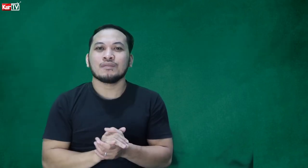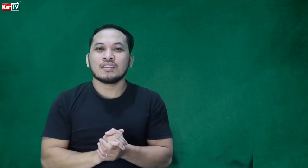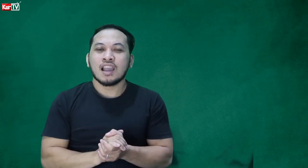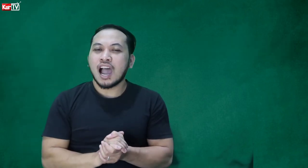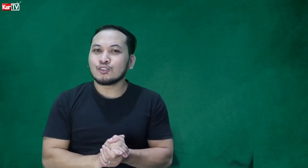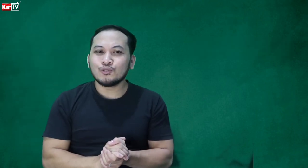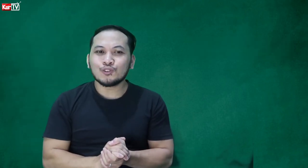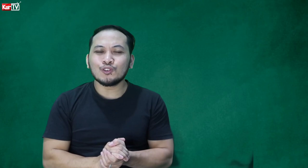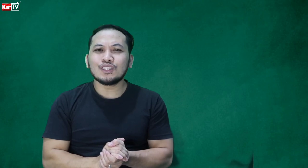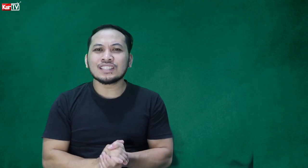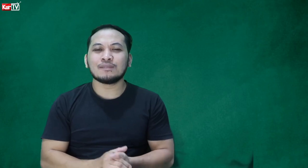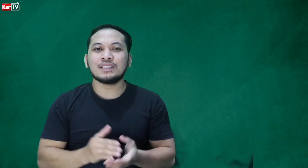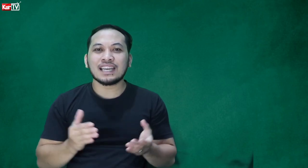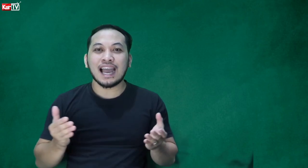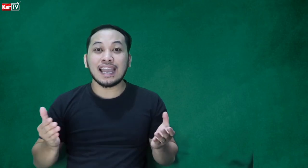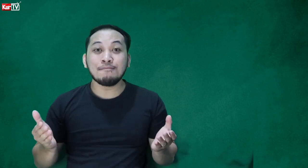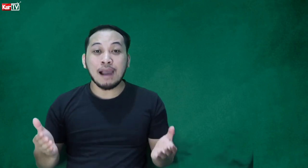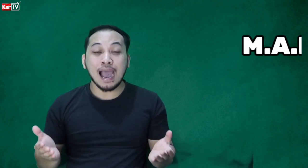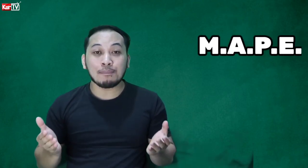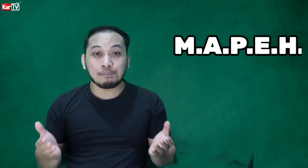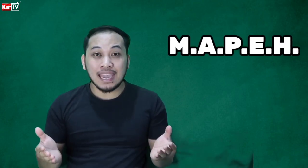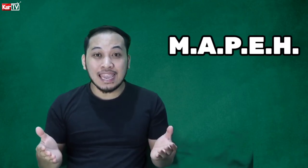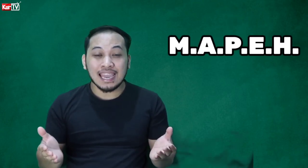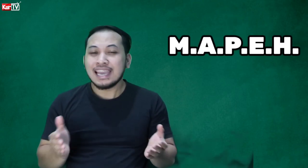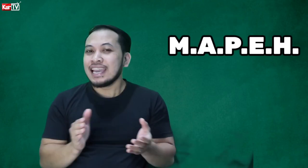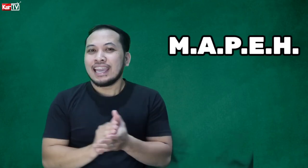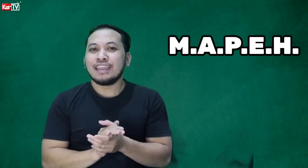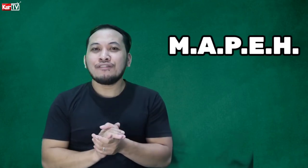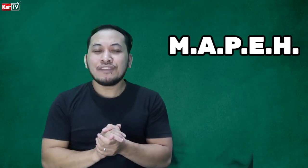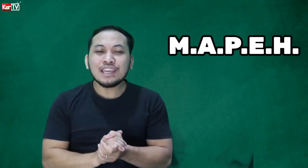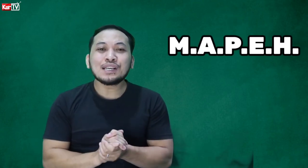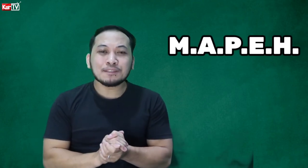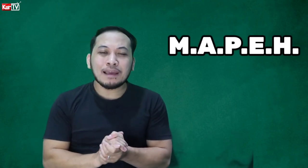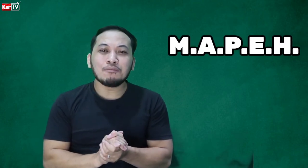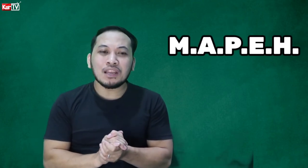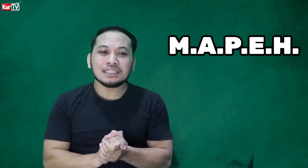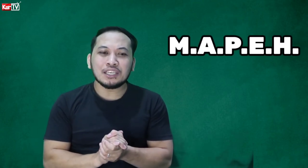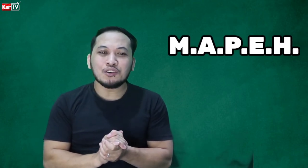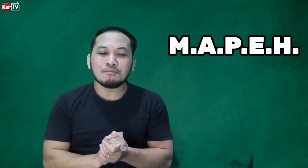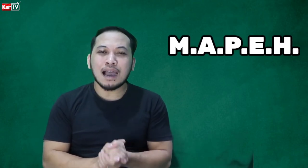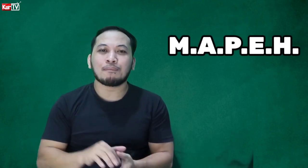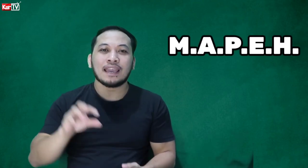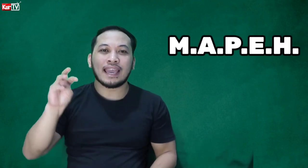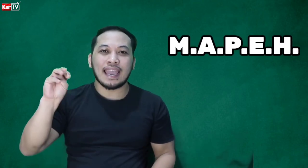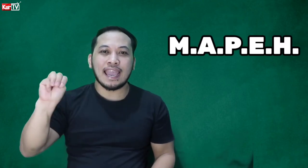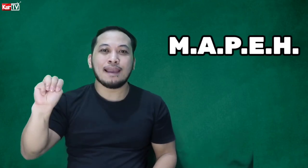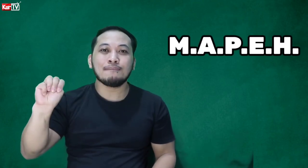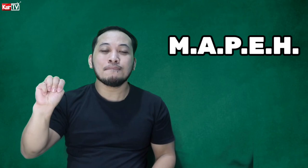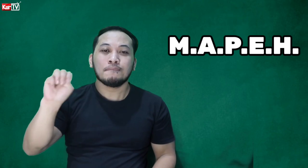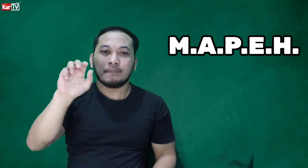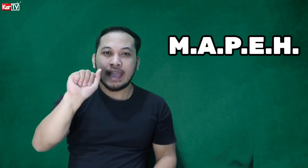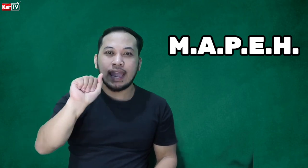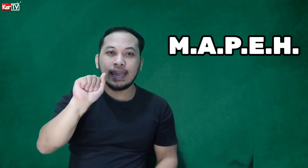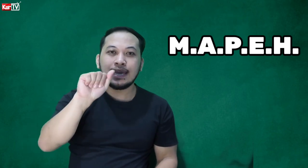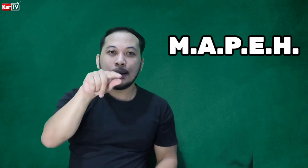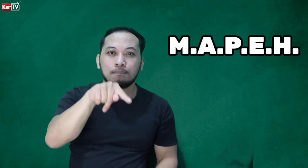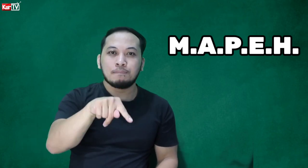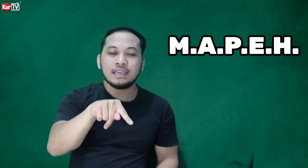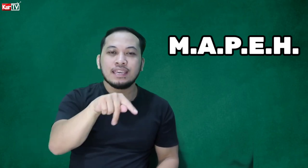Ang susunod na subject ay M-A-P-E. I-fingerspell mo lang din yung MAPE. M-A-P